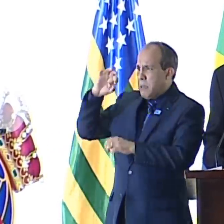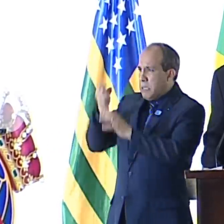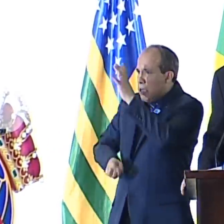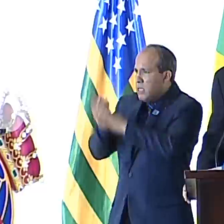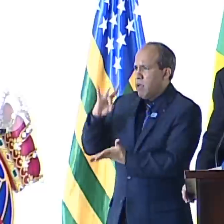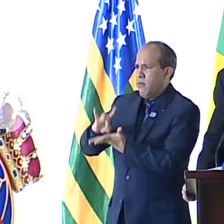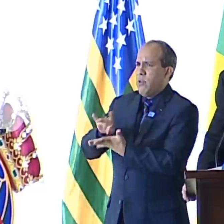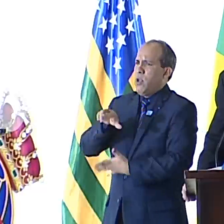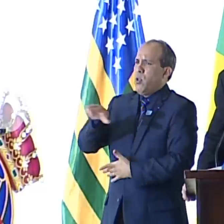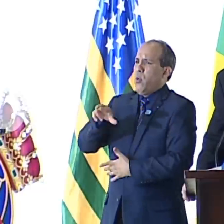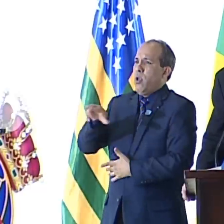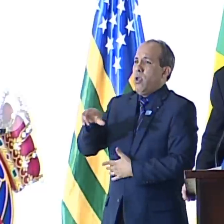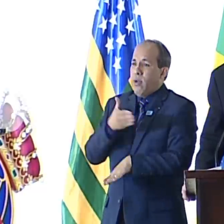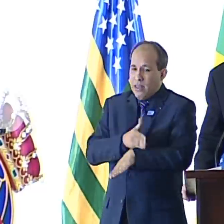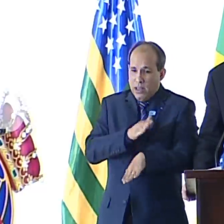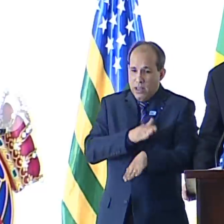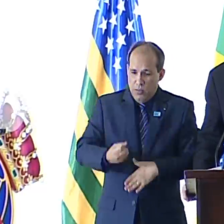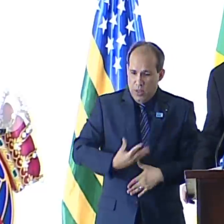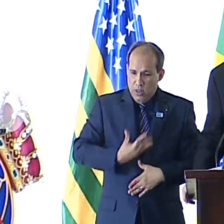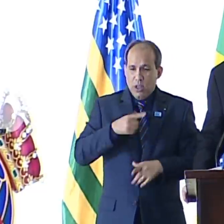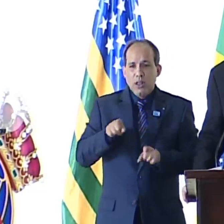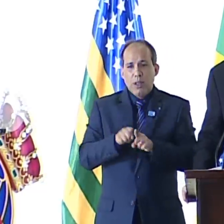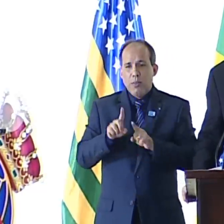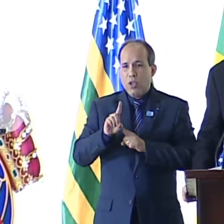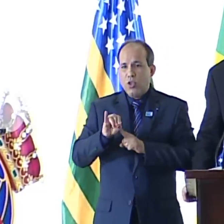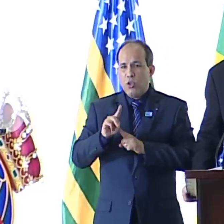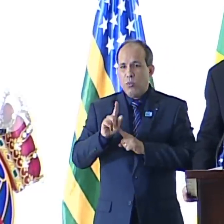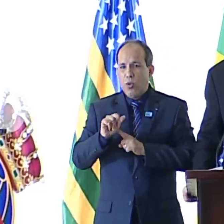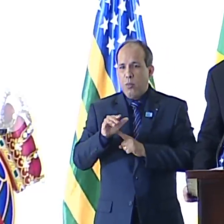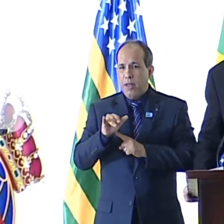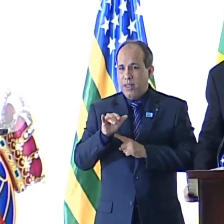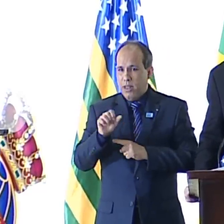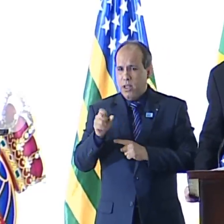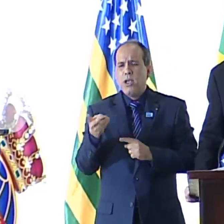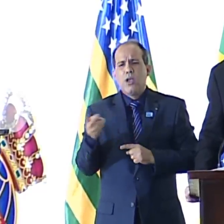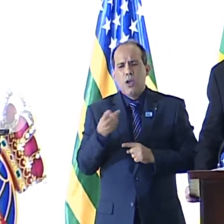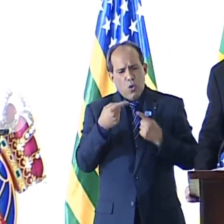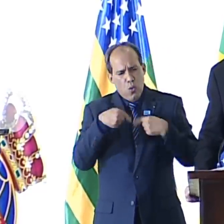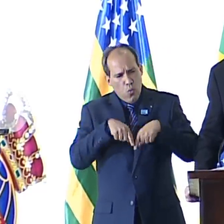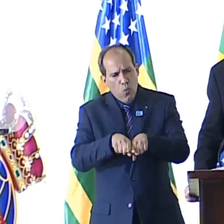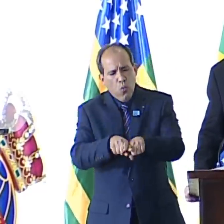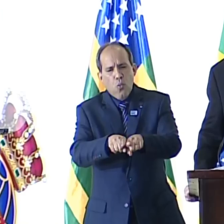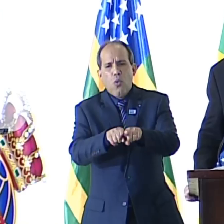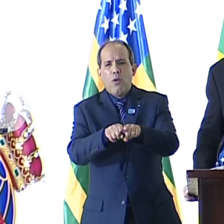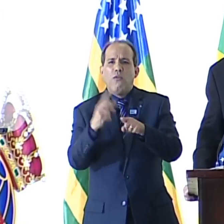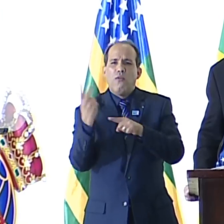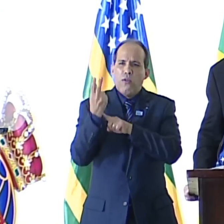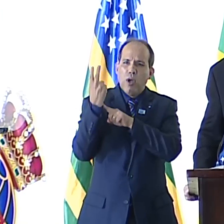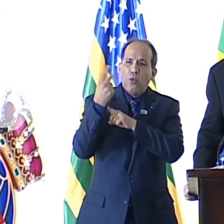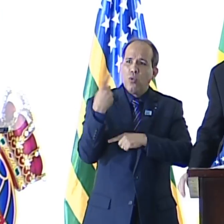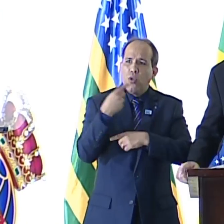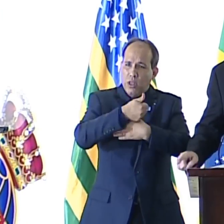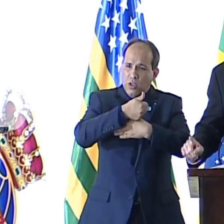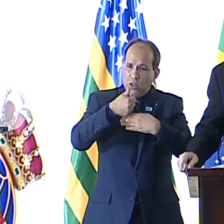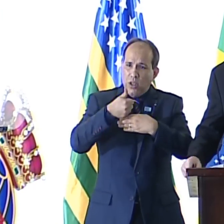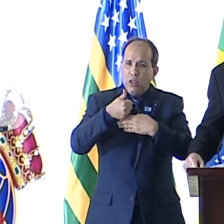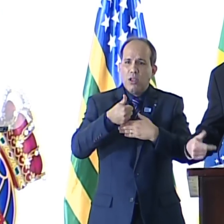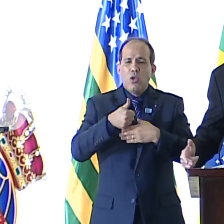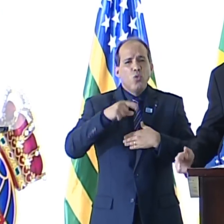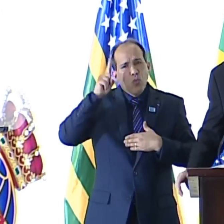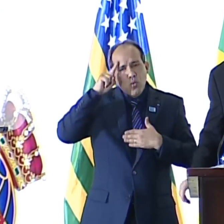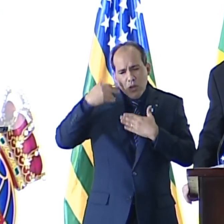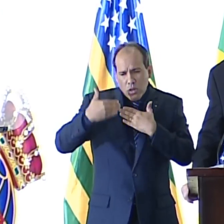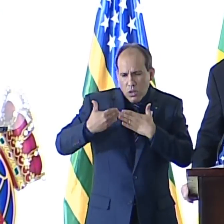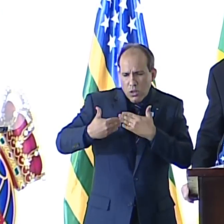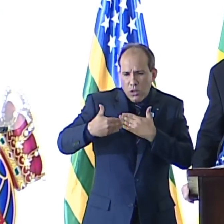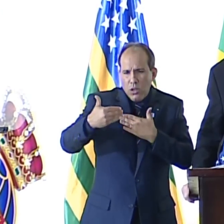O exercício da poesia e o da diplomacia também convergem nessa mesma linha, a convicção do valor, da nossa dignidade, escrito a cada dia,